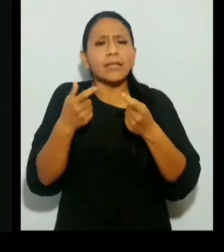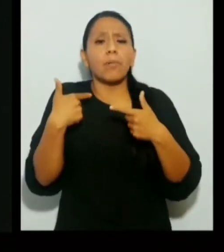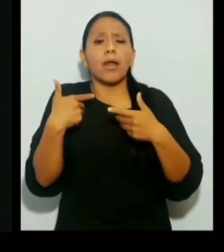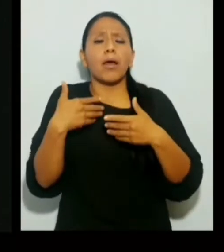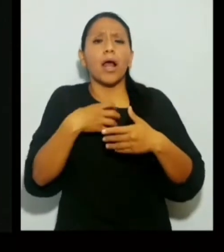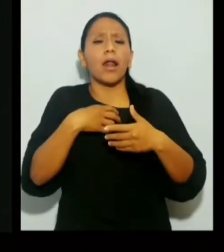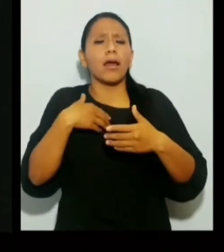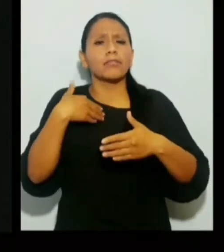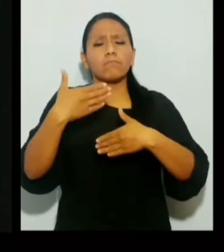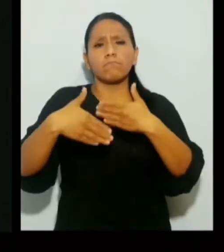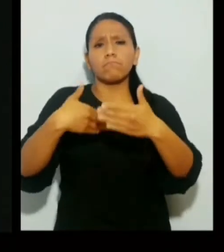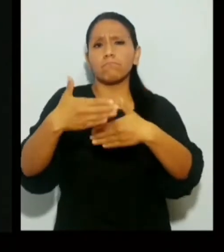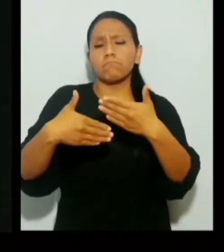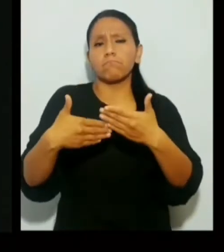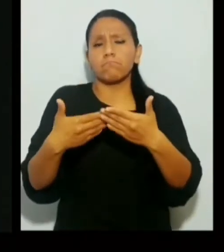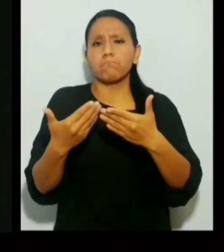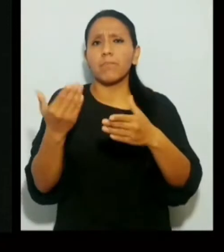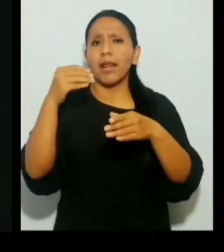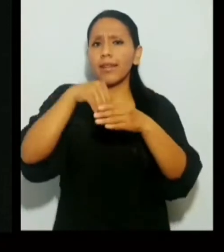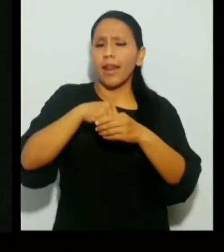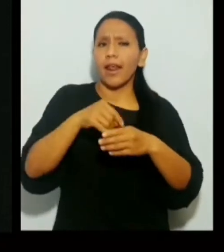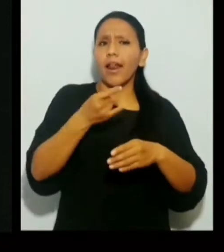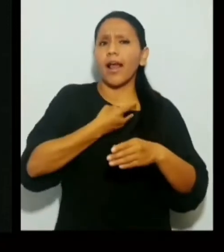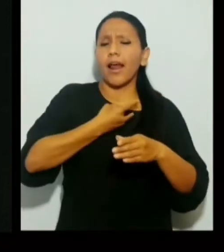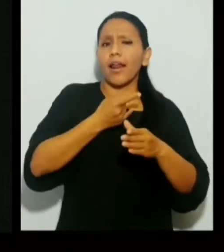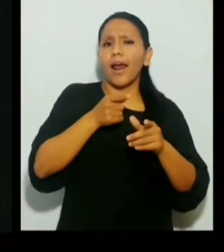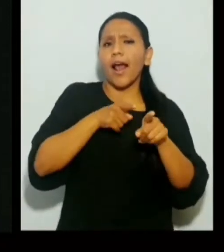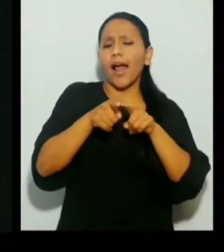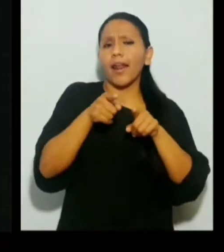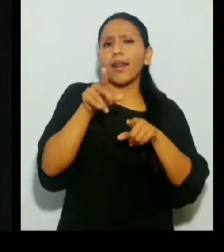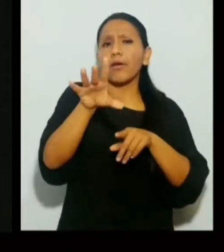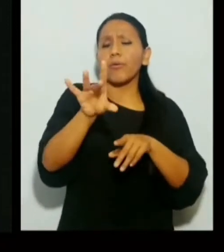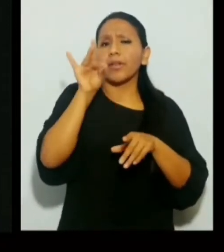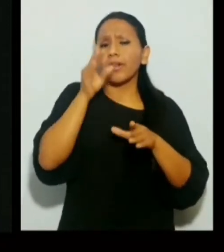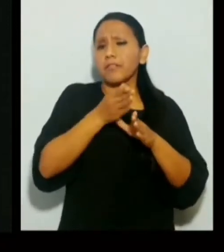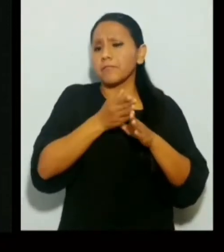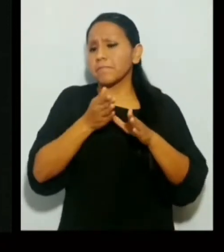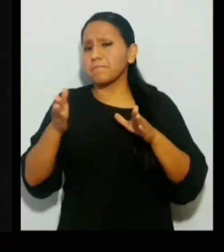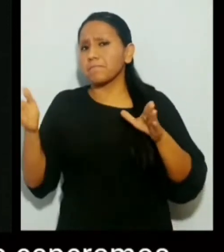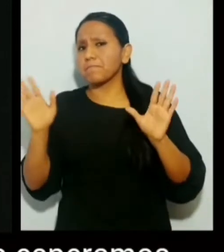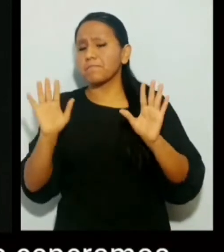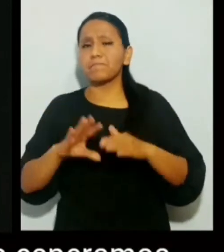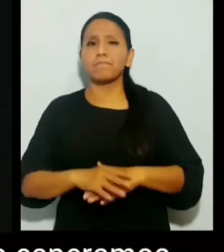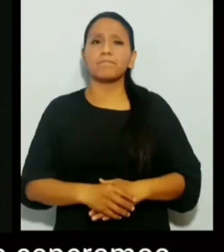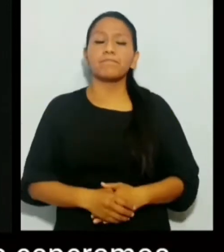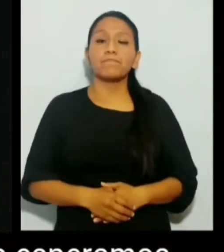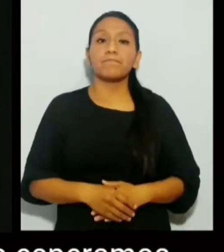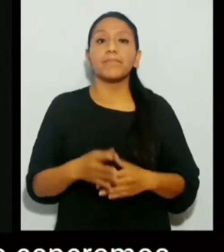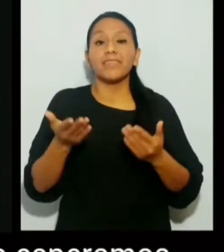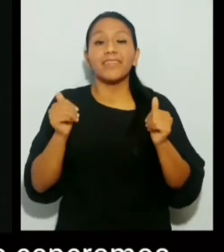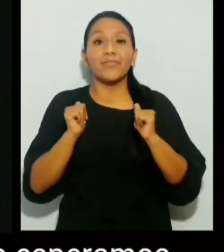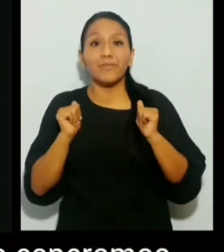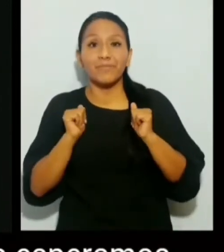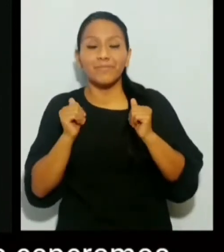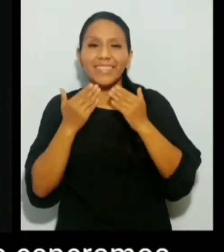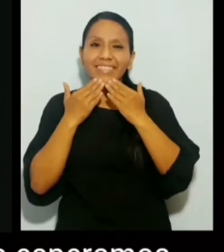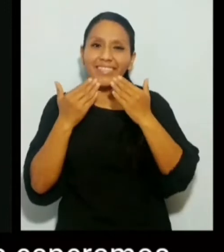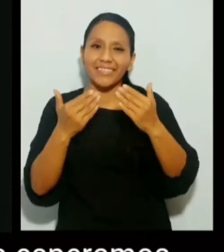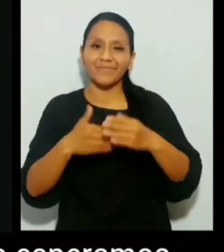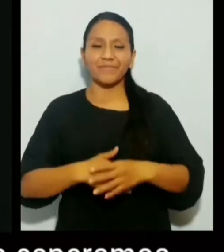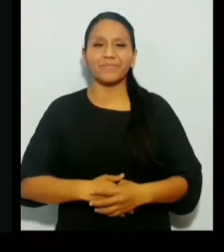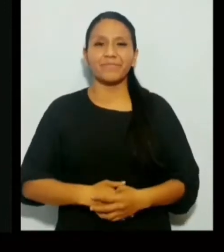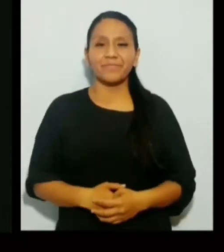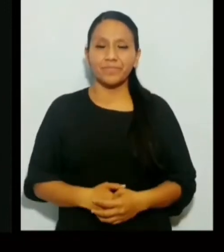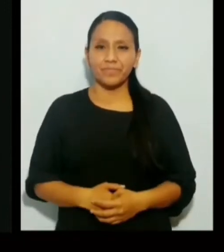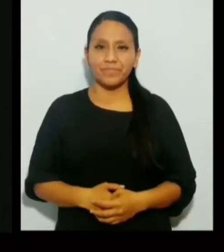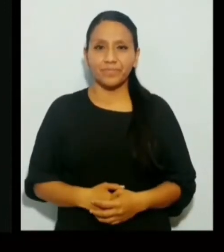para poder cursar o transitar toda la carrera que hayas elegido. Desde ya los esperamos. Gracias.